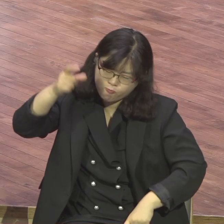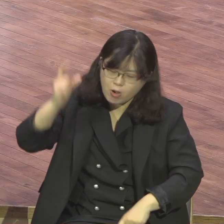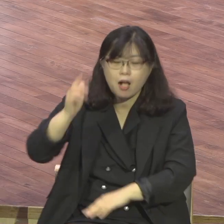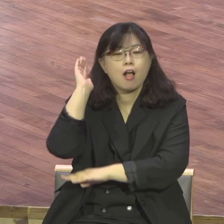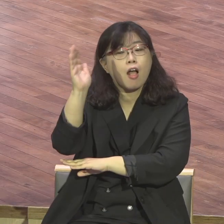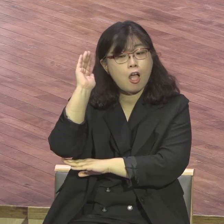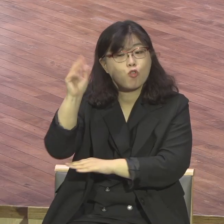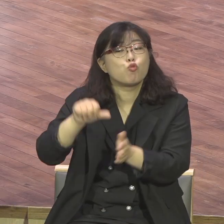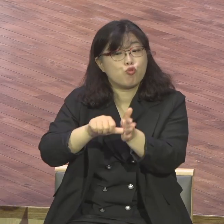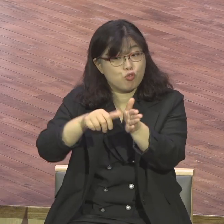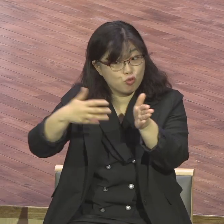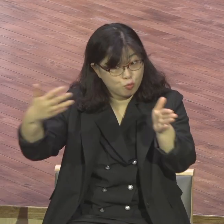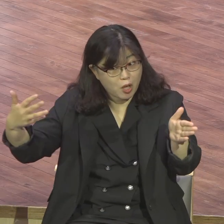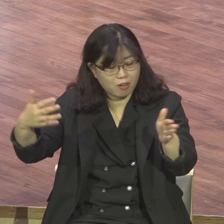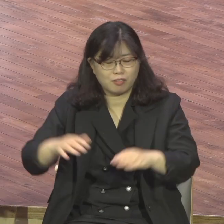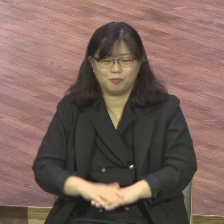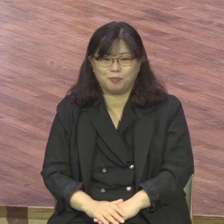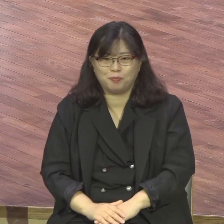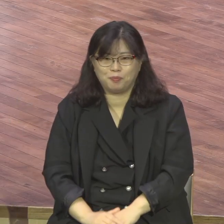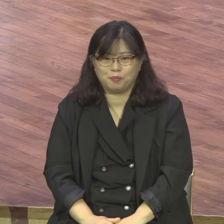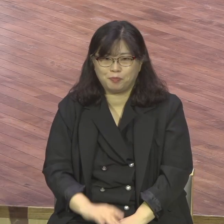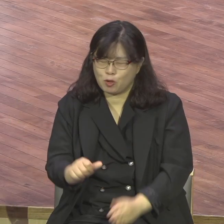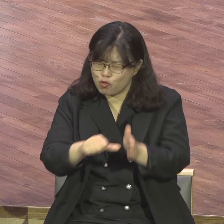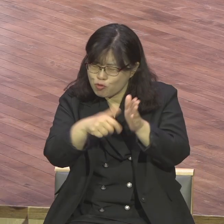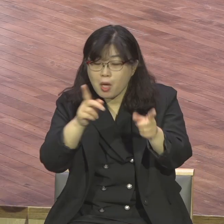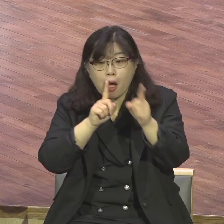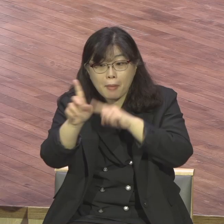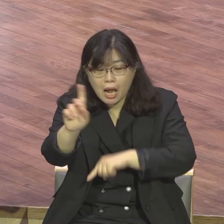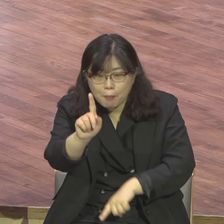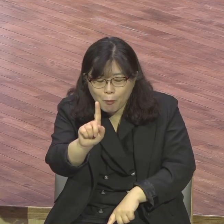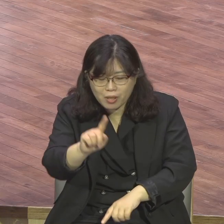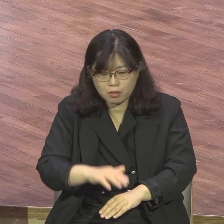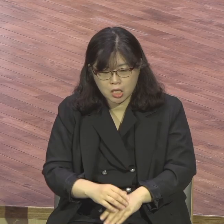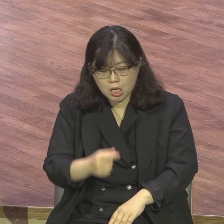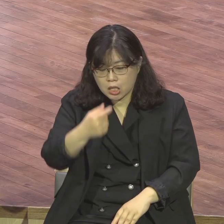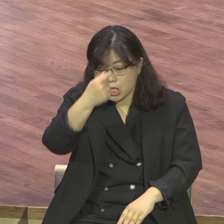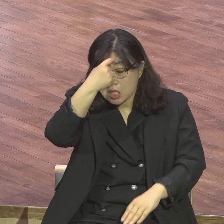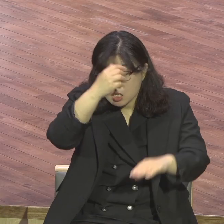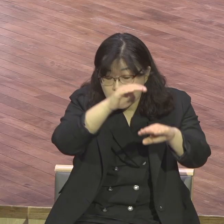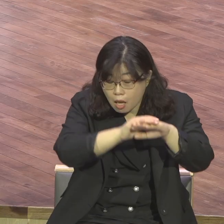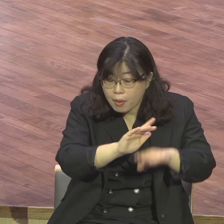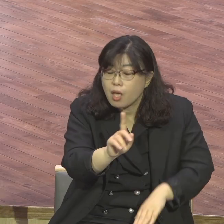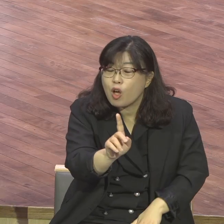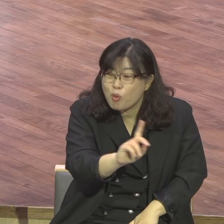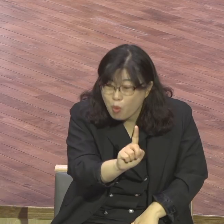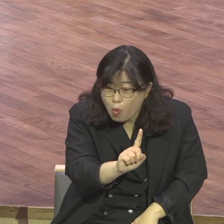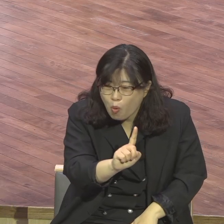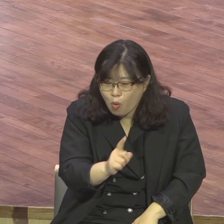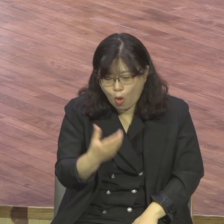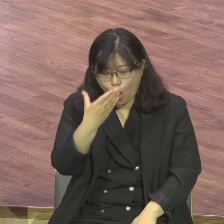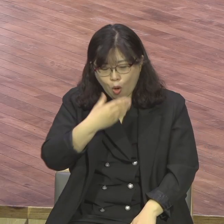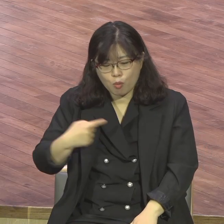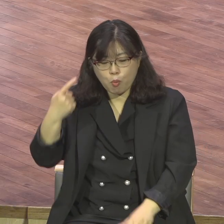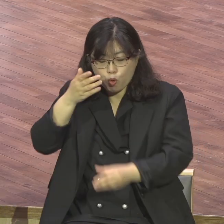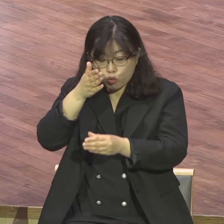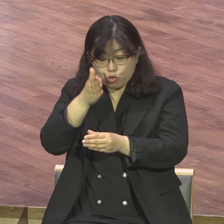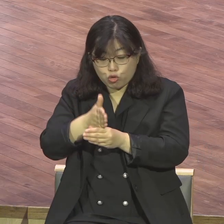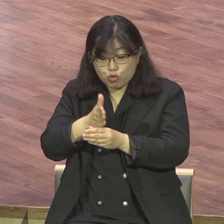예배는 복음주의 교회에서 되찾아야 할 잃어버린 보석이다 그래서 잃어버린